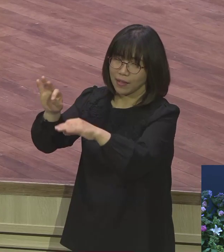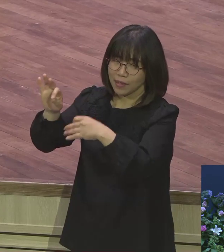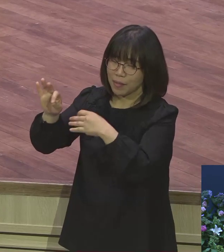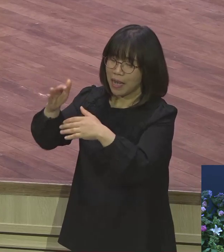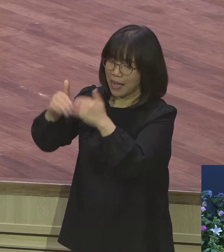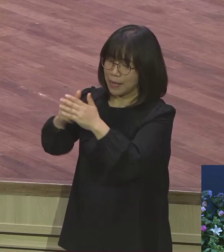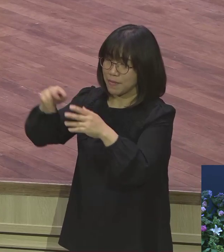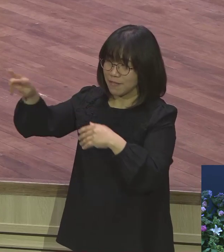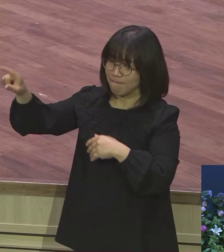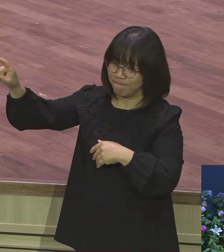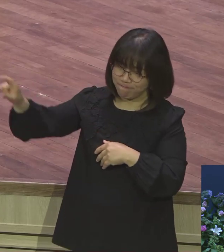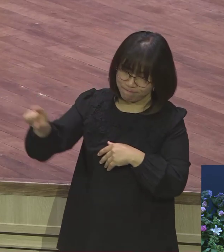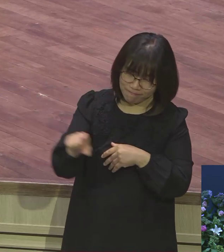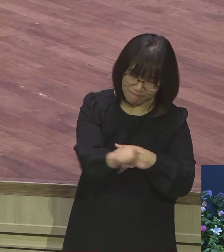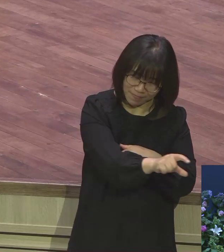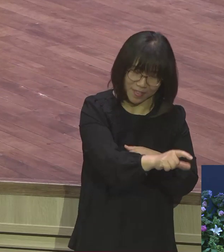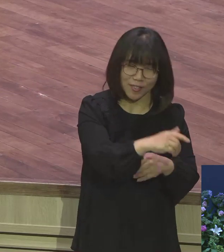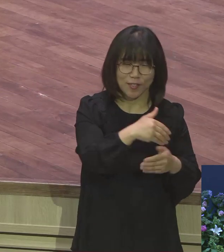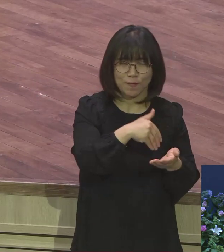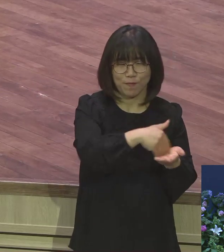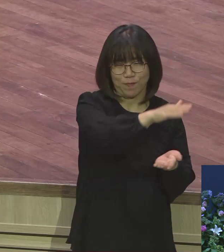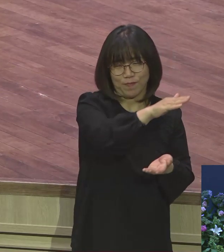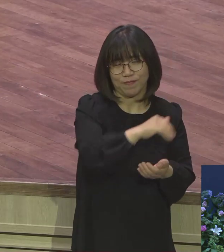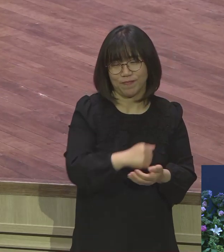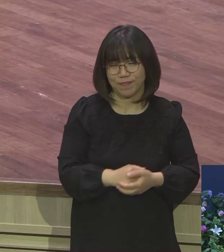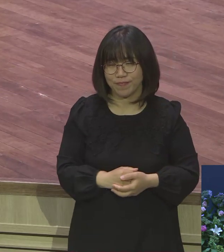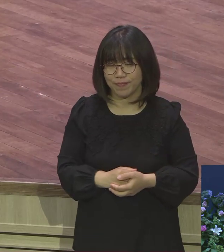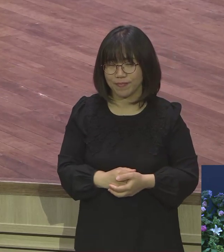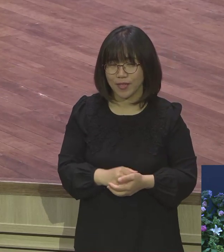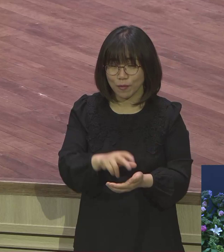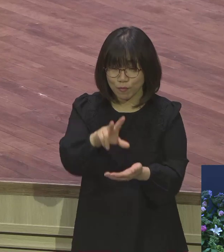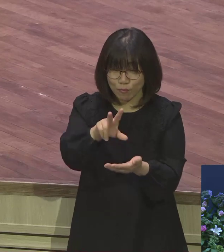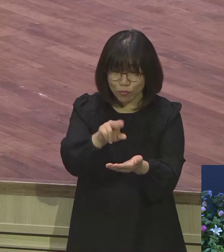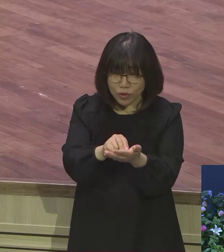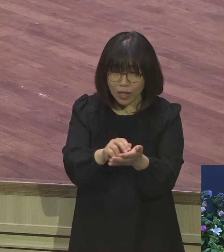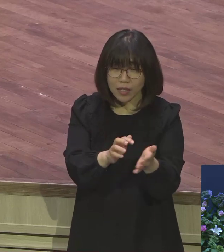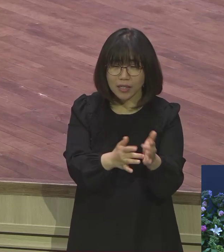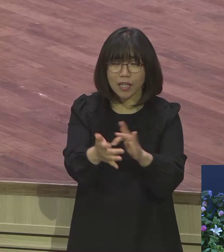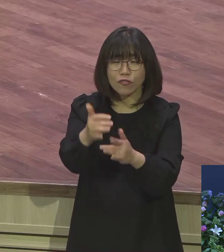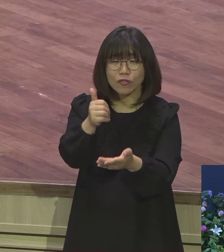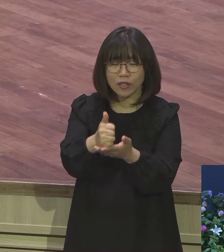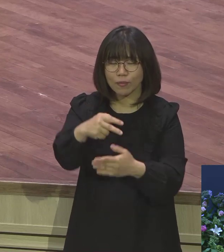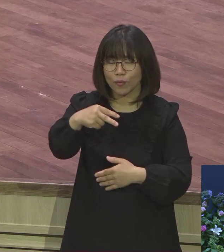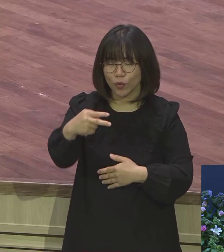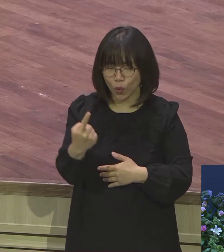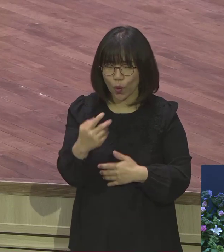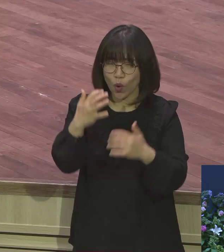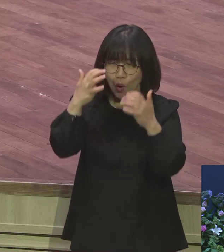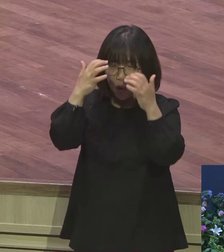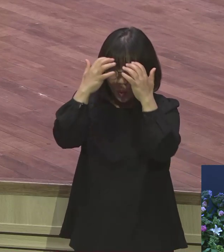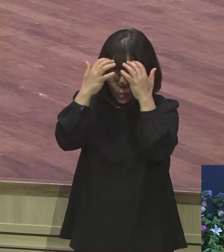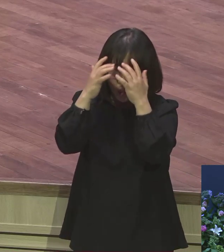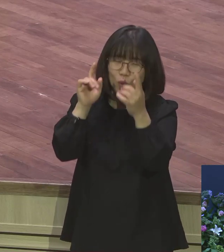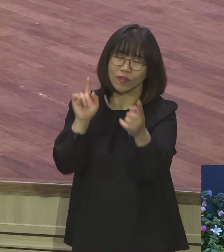아멘 문제 없는 사람은 예수님에게도 문제 있었다 예수님에게도 까를누다라는 문제가 있었다니까요